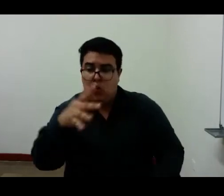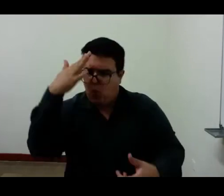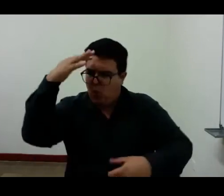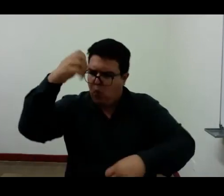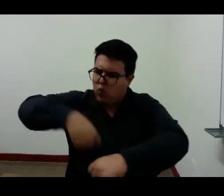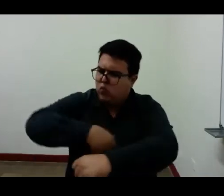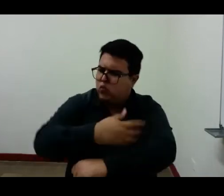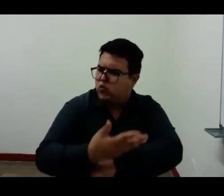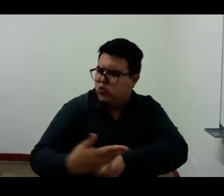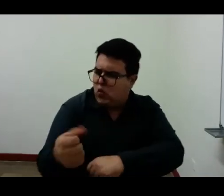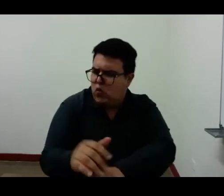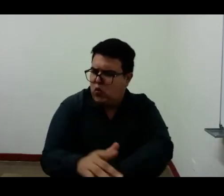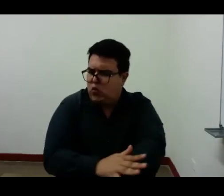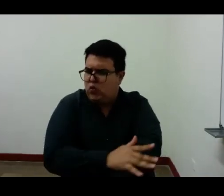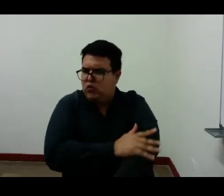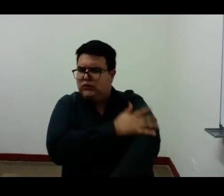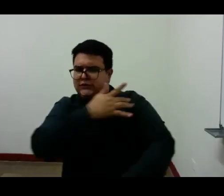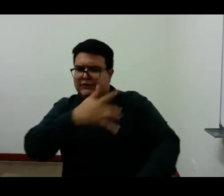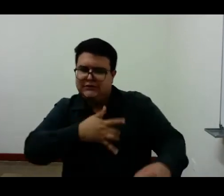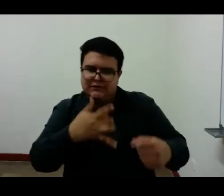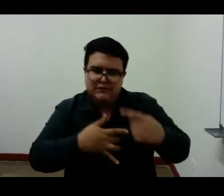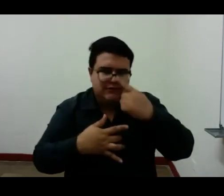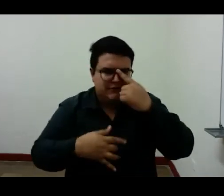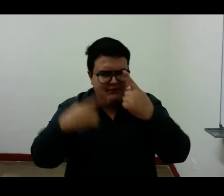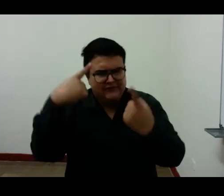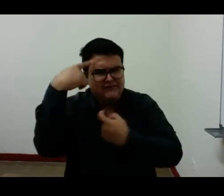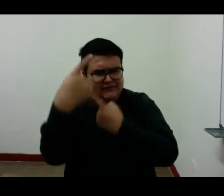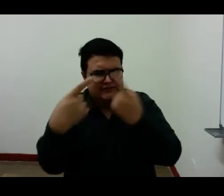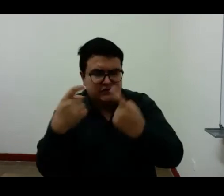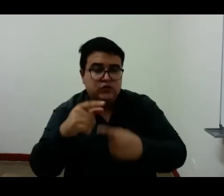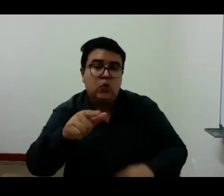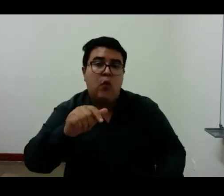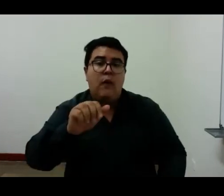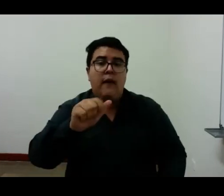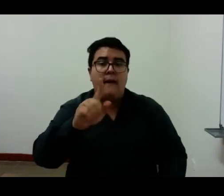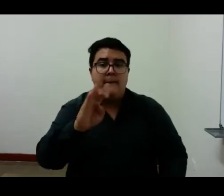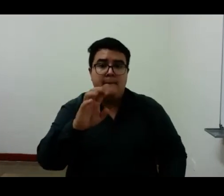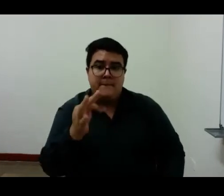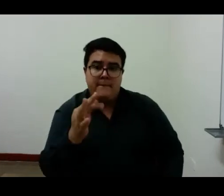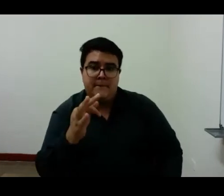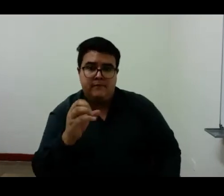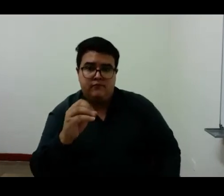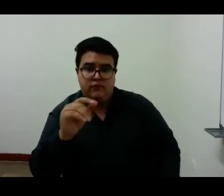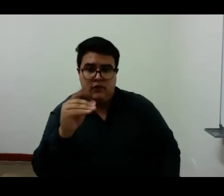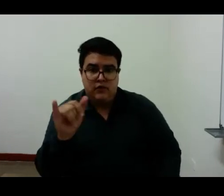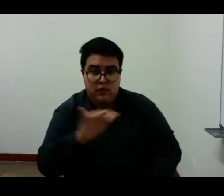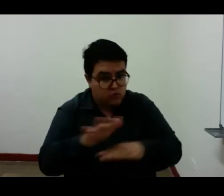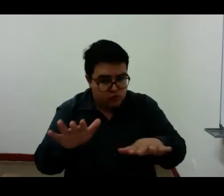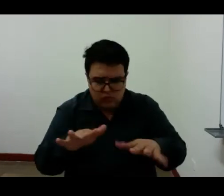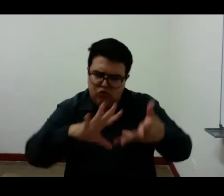no solo no solo en Alberto por Caíro sino en la totalidad de su poética